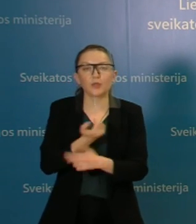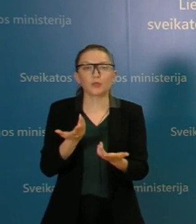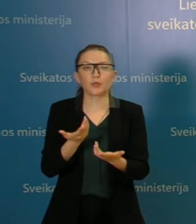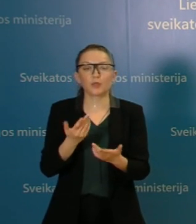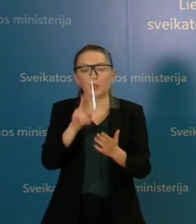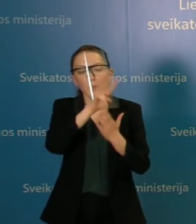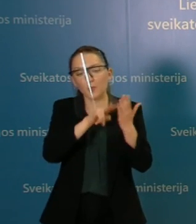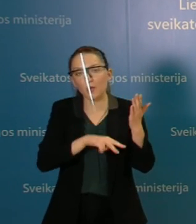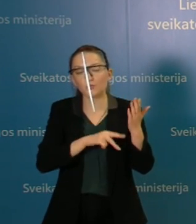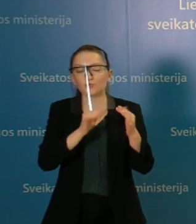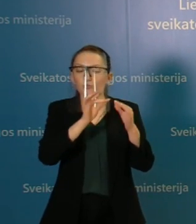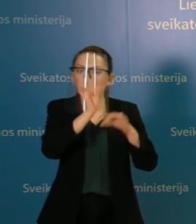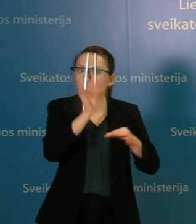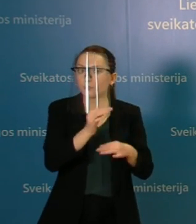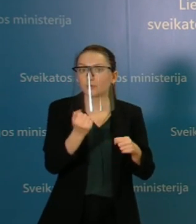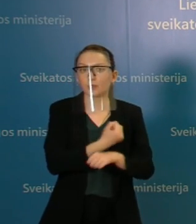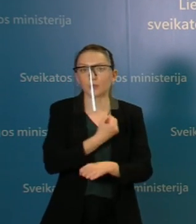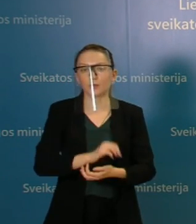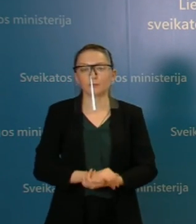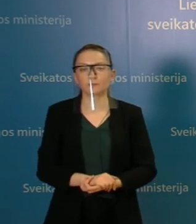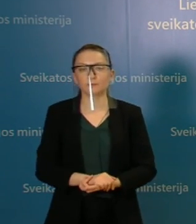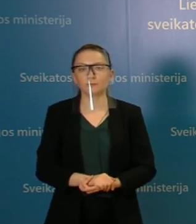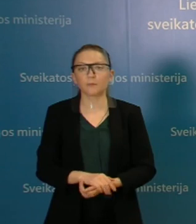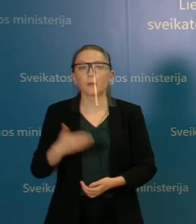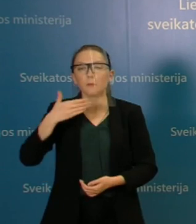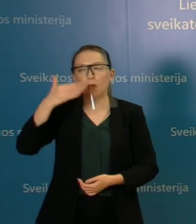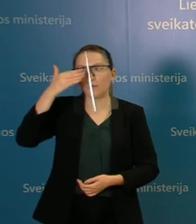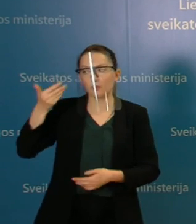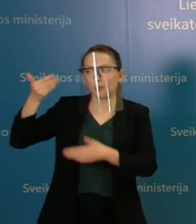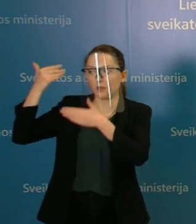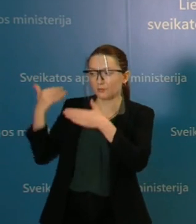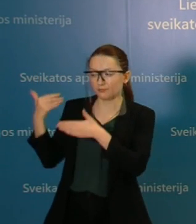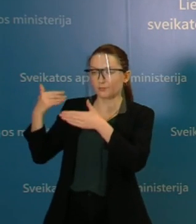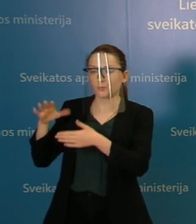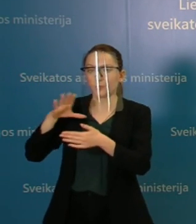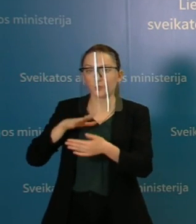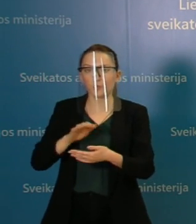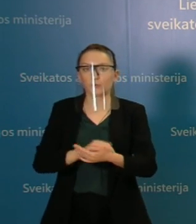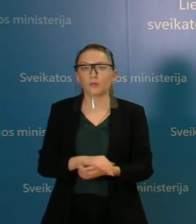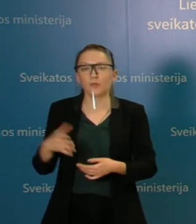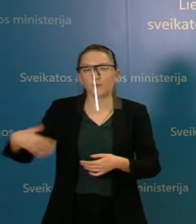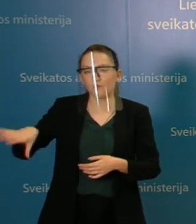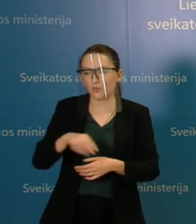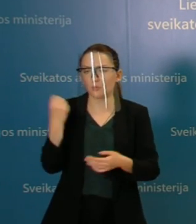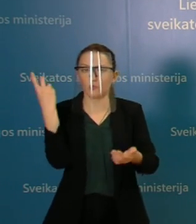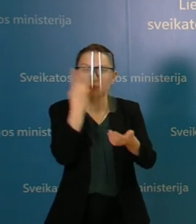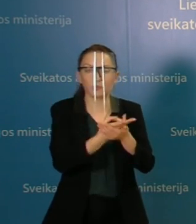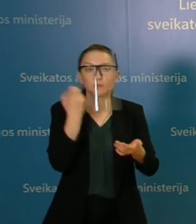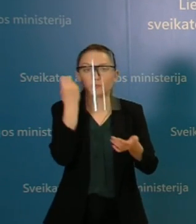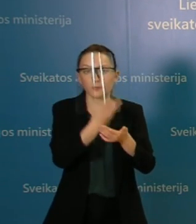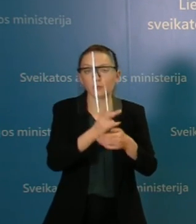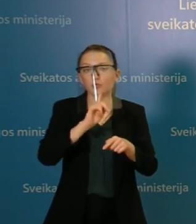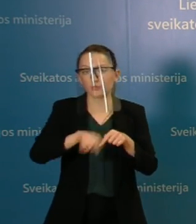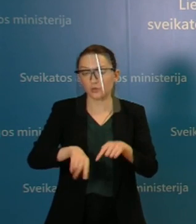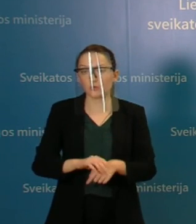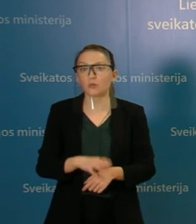peržiūrėti ir pasitikslinti. Po vasarį mes turėjom situaciją, kada praktiškai visus guldydavom į gydimo įstaigas,